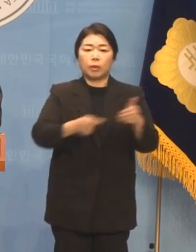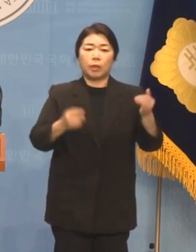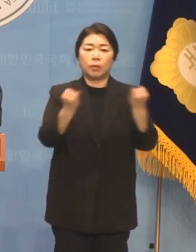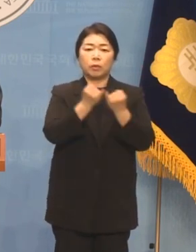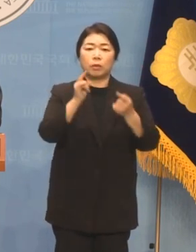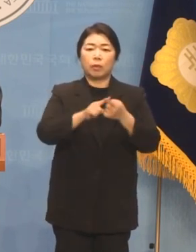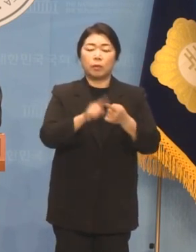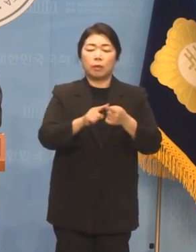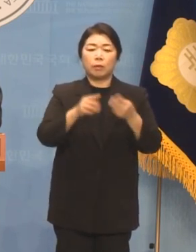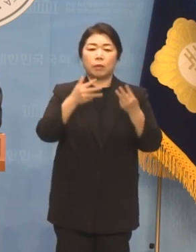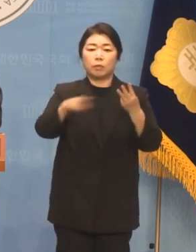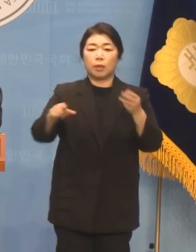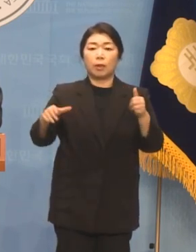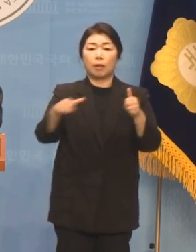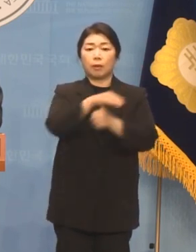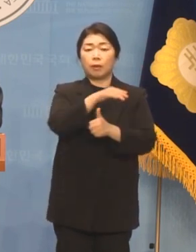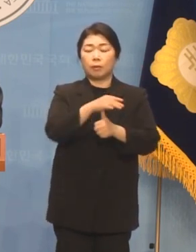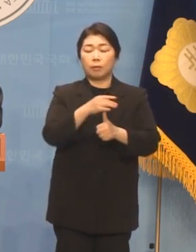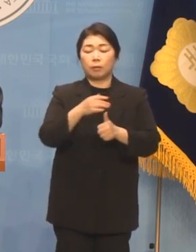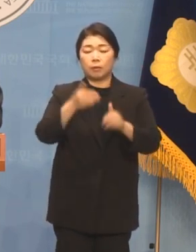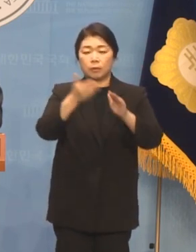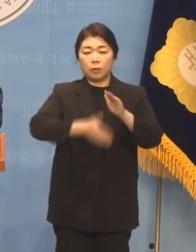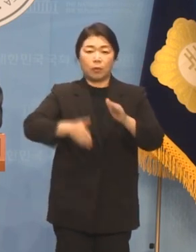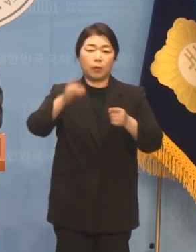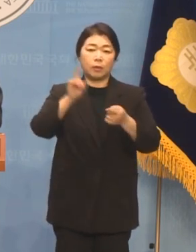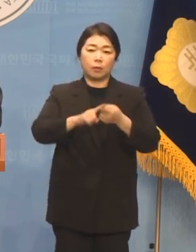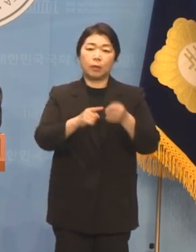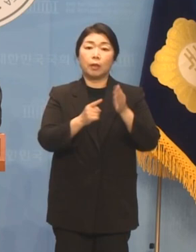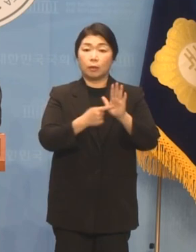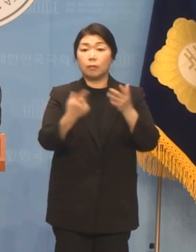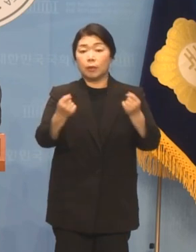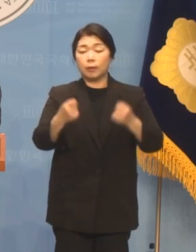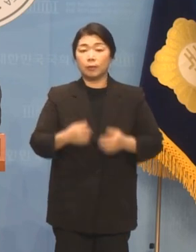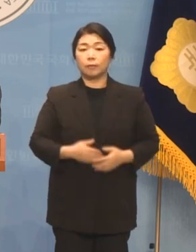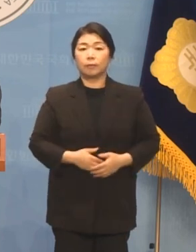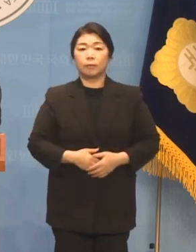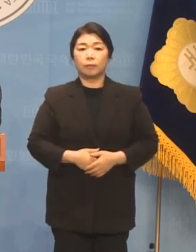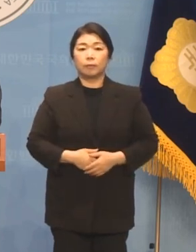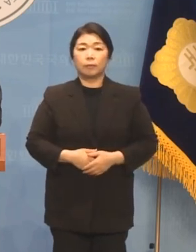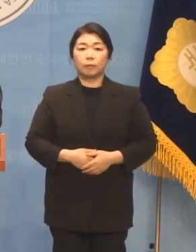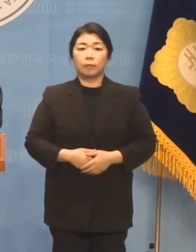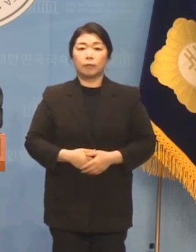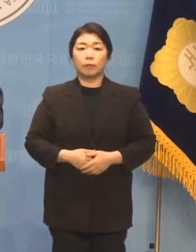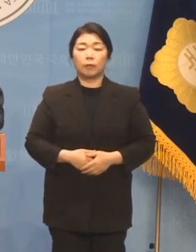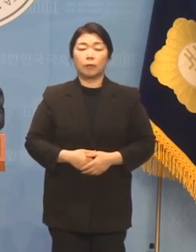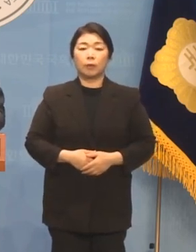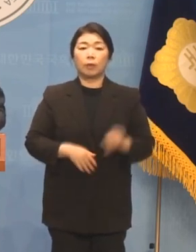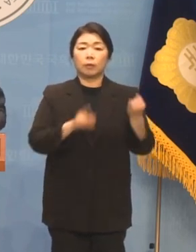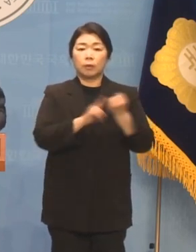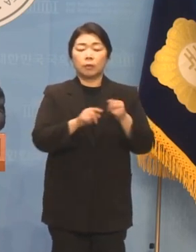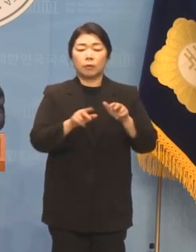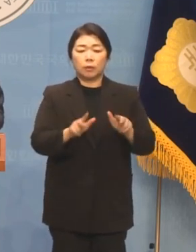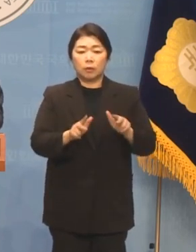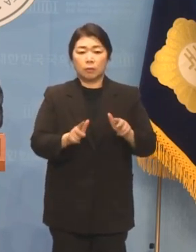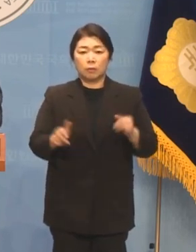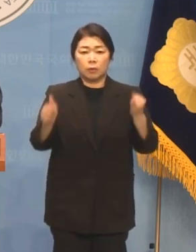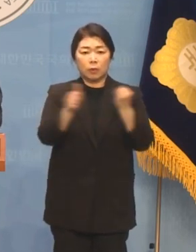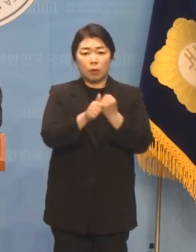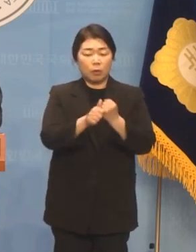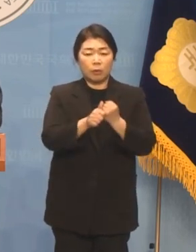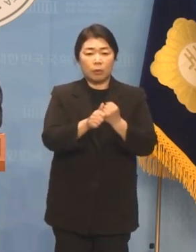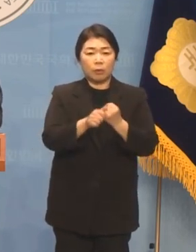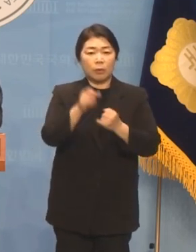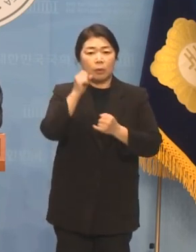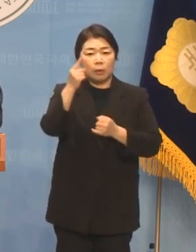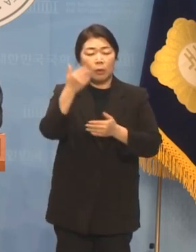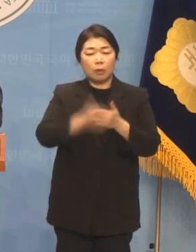대한 3차 가해를 공개적으로 저지른 것입니다 피해 여성은 현재 결혼을 불과